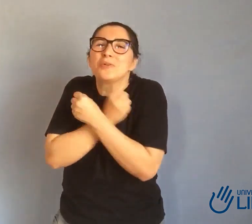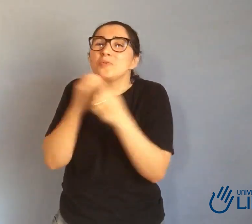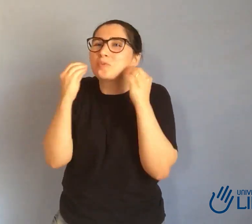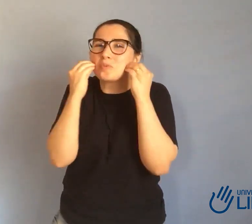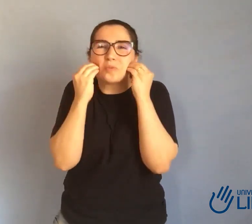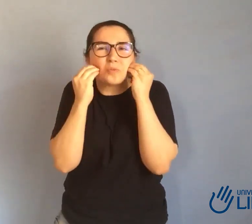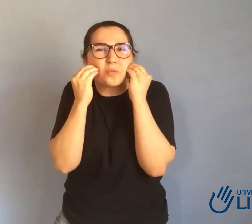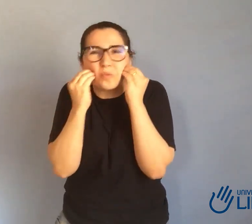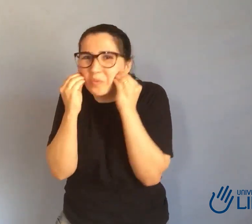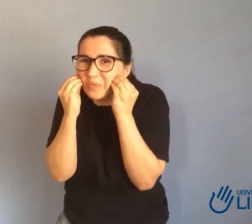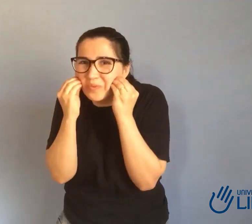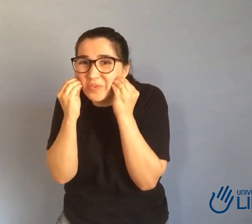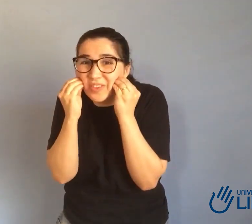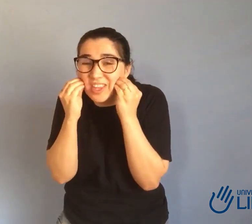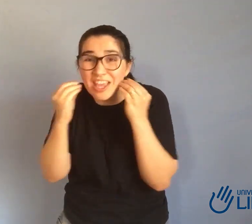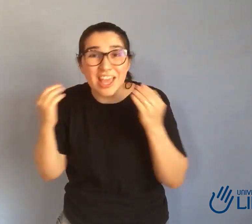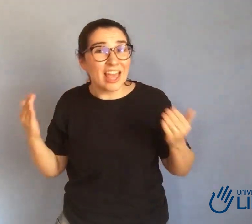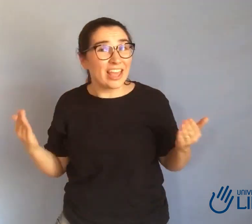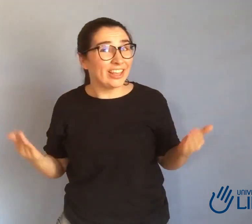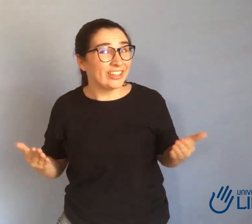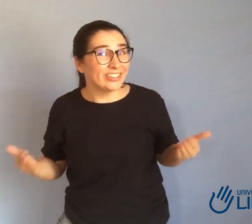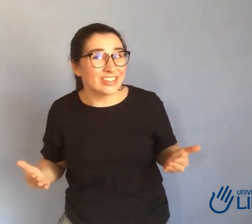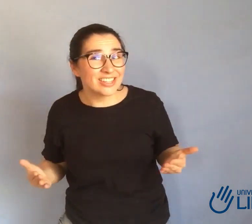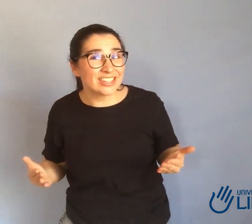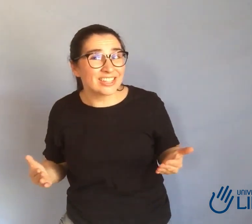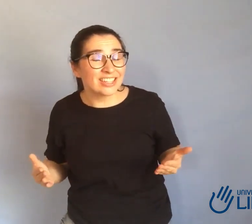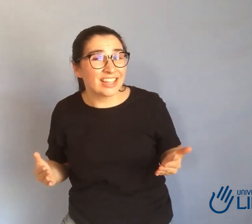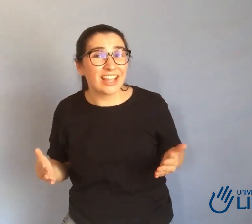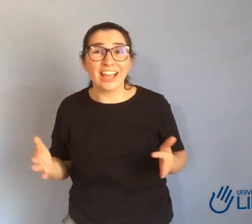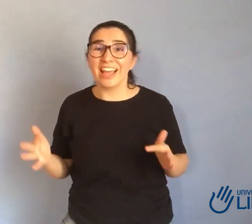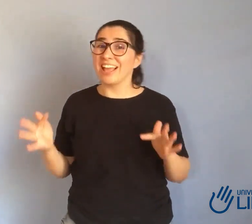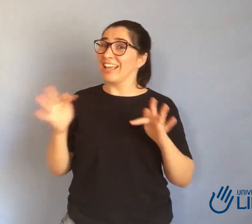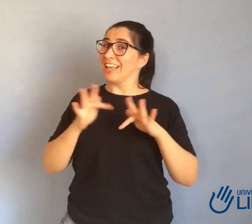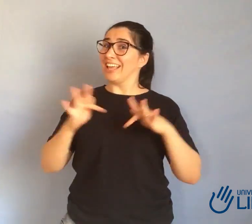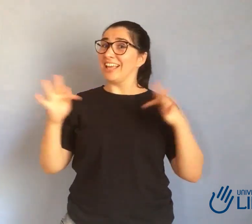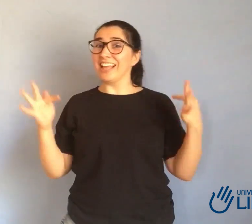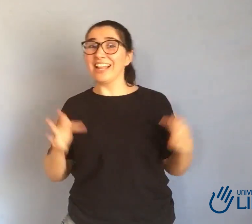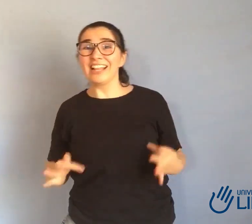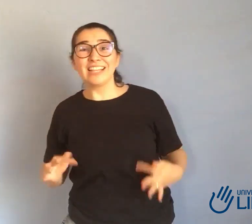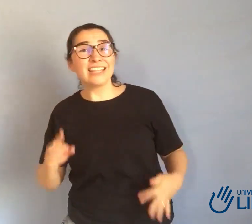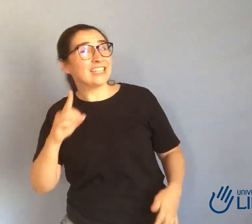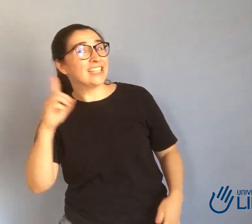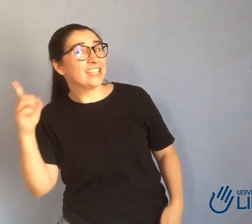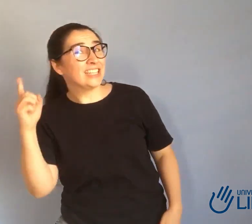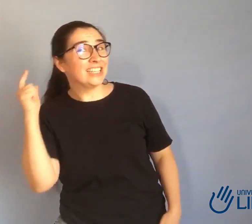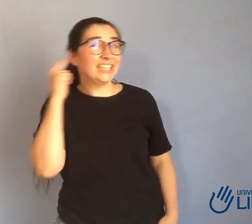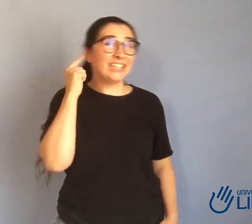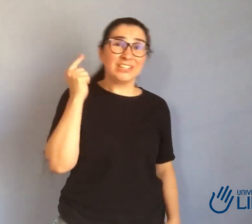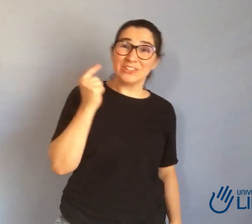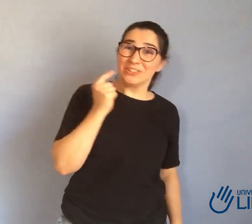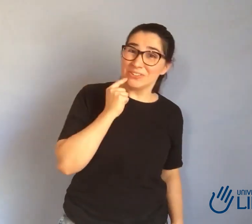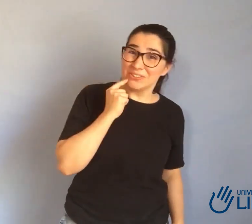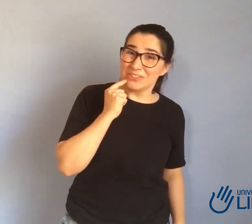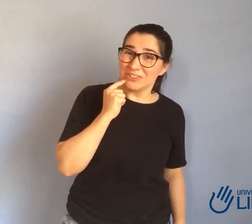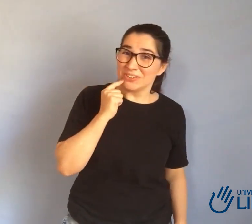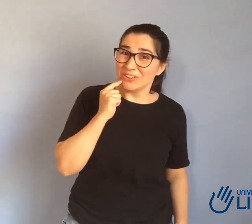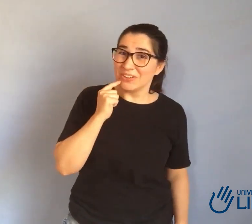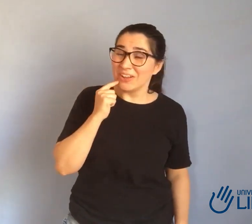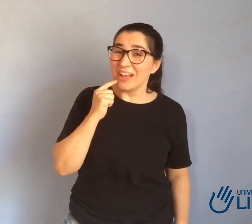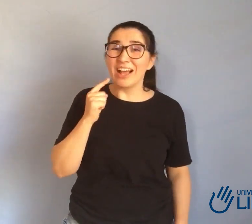Maitson Barreto, professora Raquel Barreto. Um grande beijo para vocês. Eu estou muito feliz, porque hoje eu